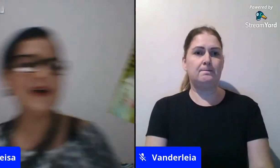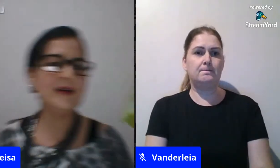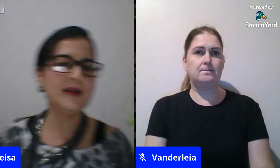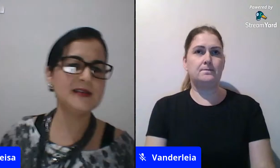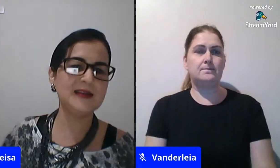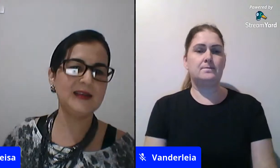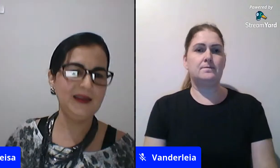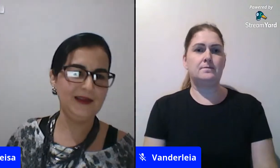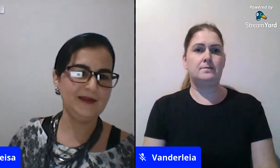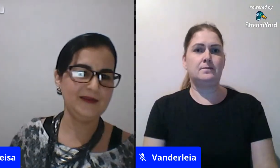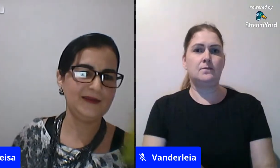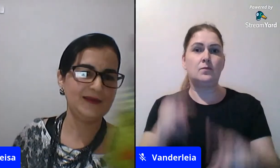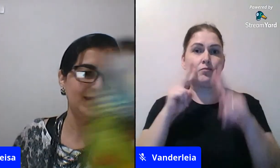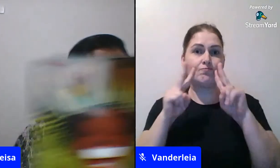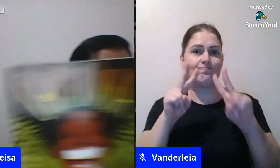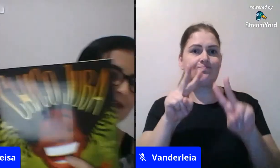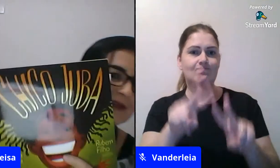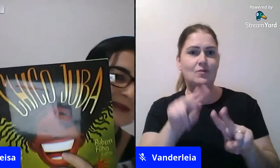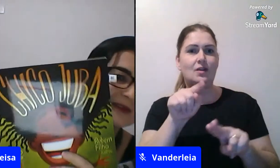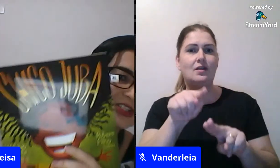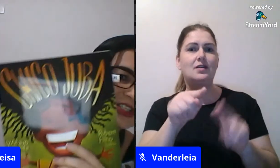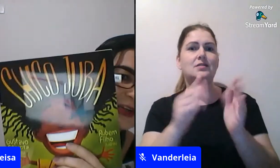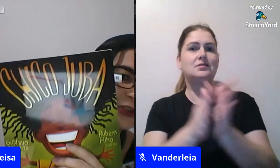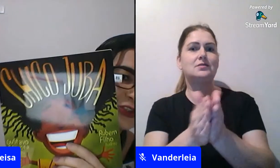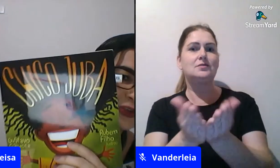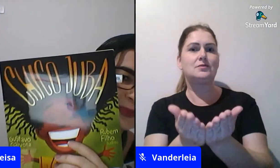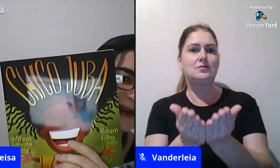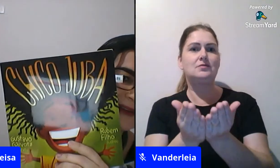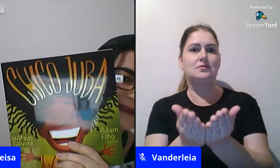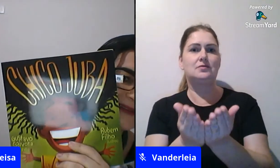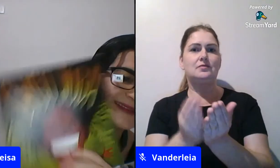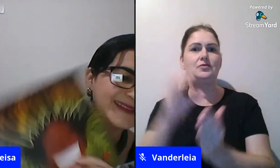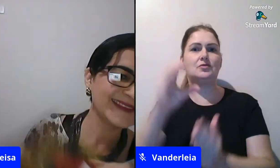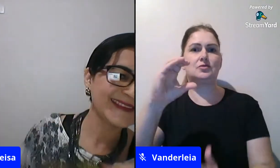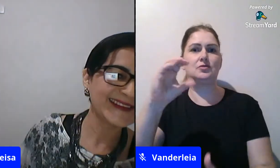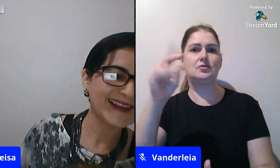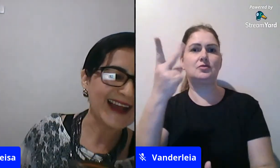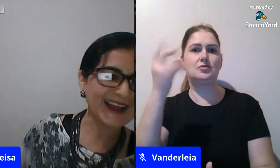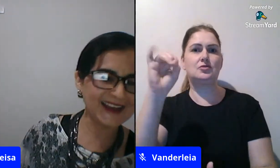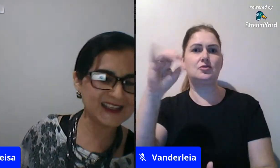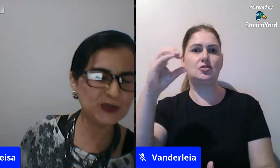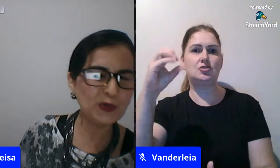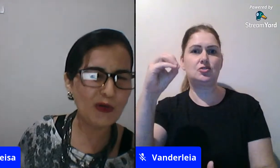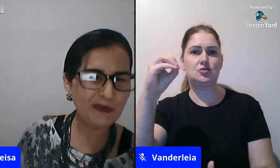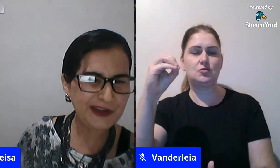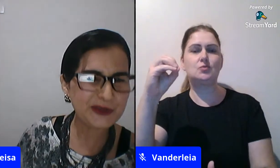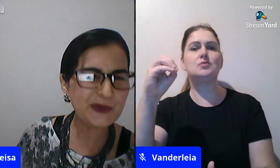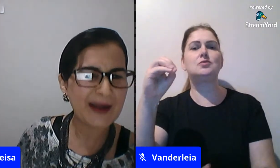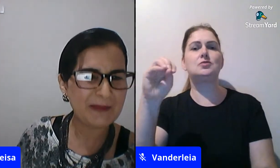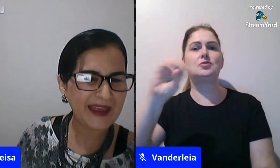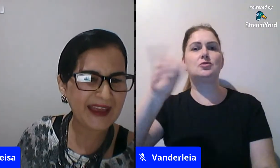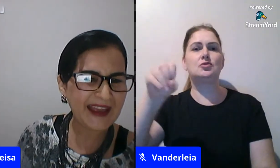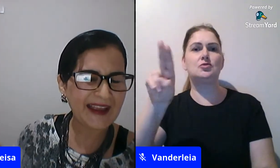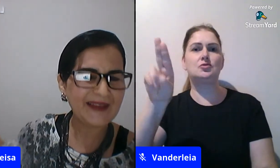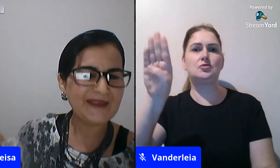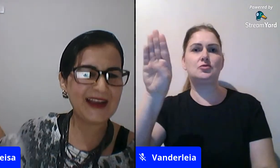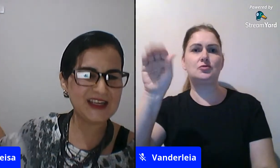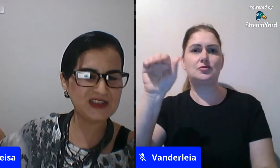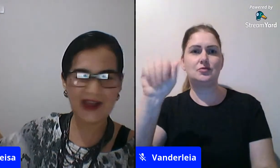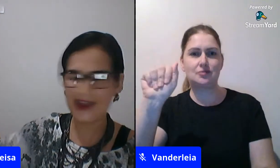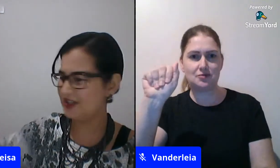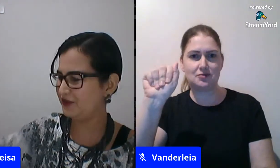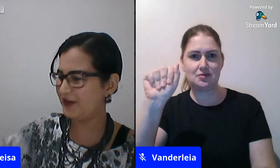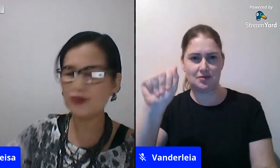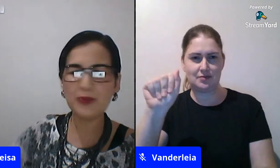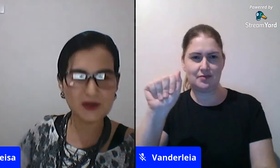olha esse aqui Chico Juba aquela questão do conflito com o cabelo